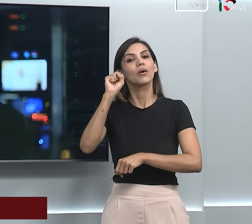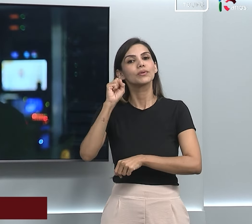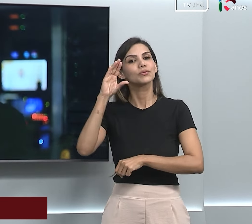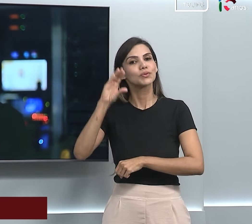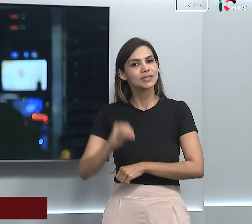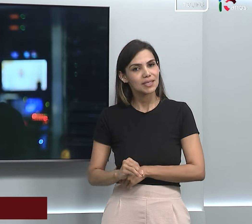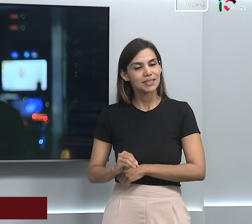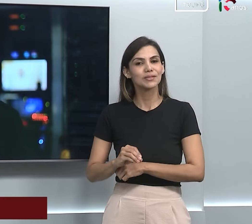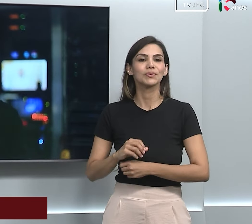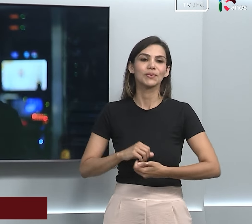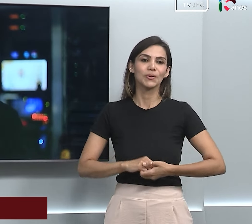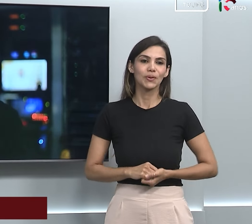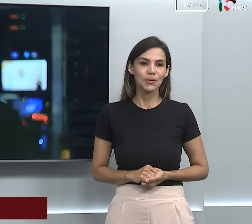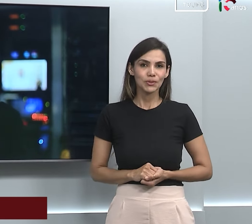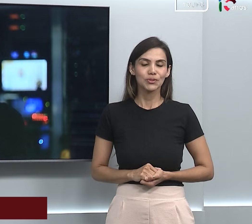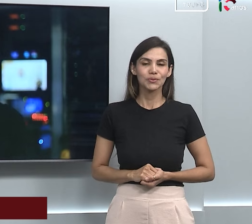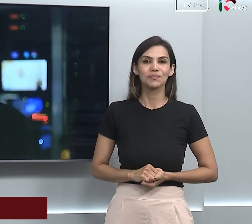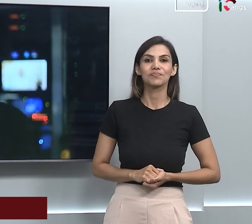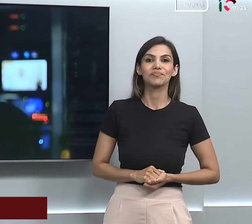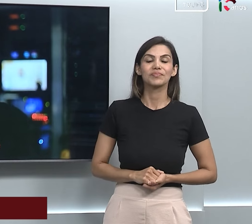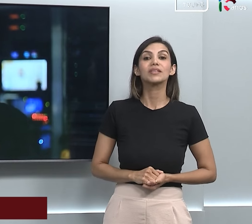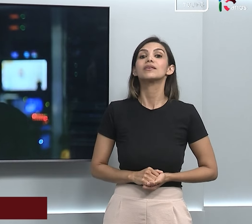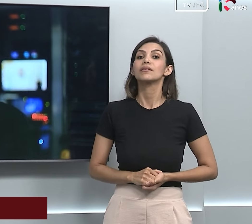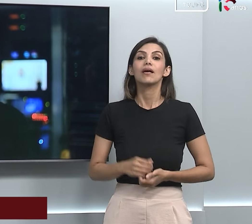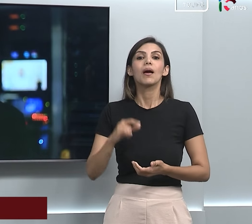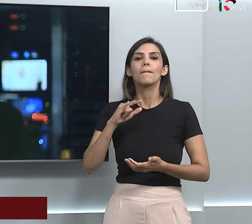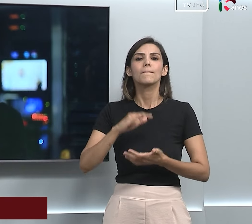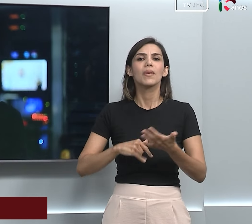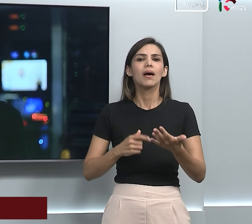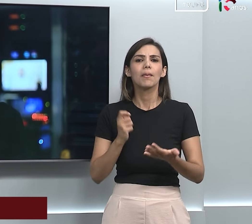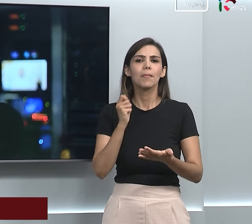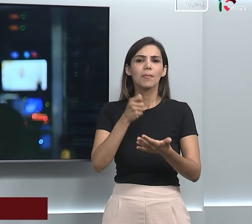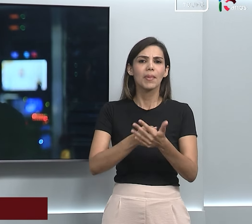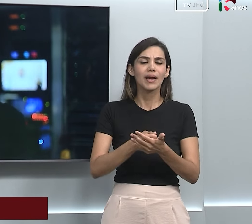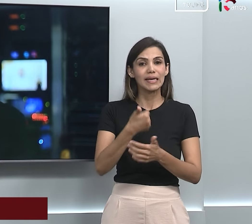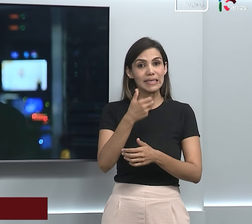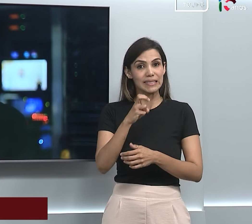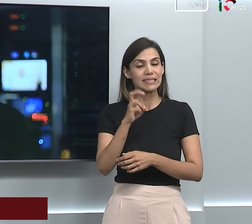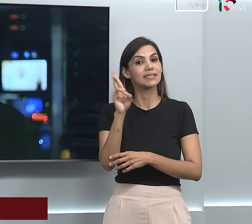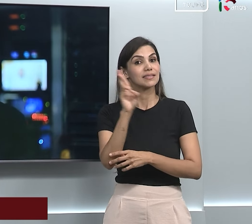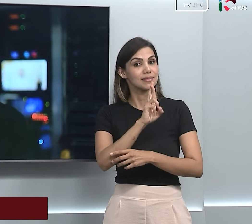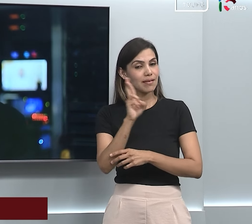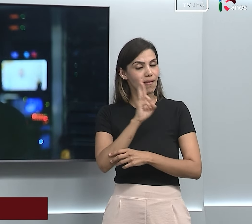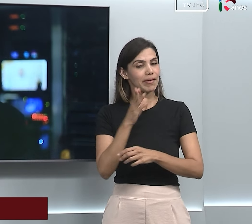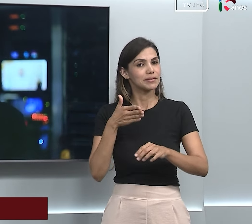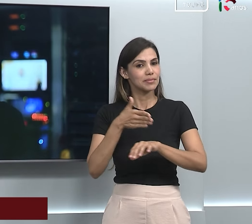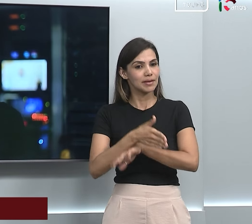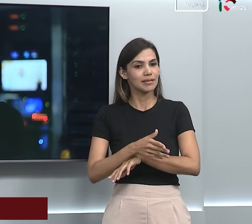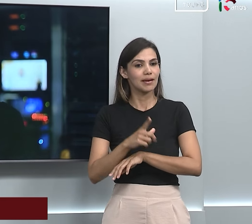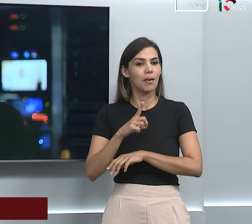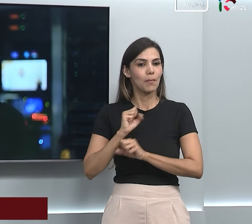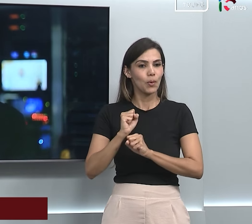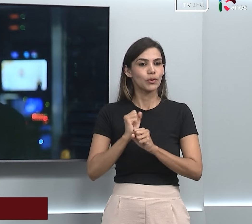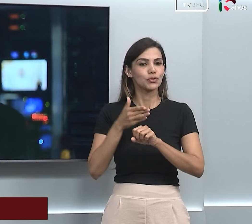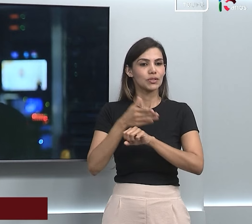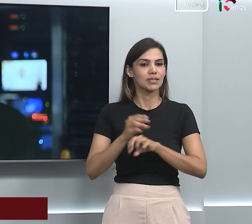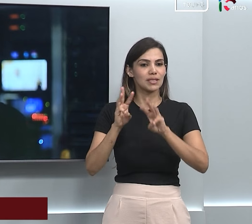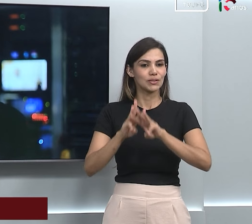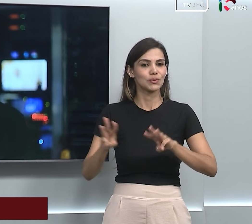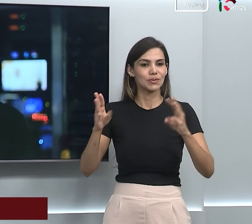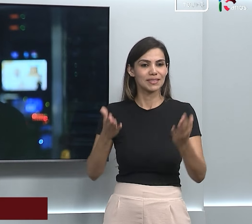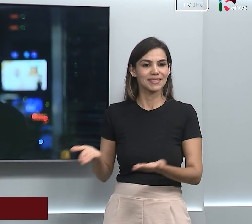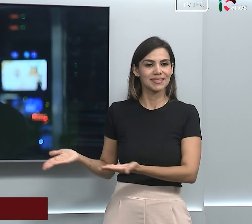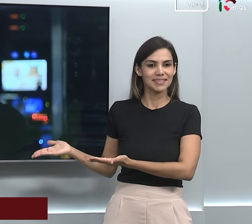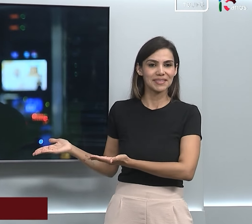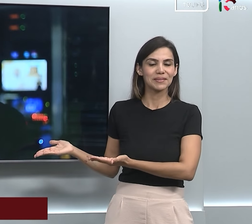noite no Deleon Music Pub. O ingresso custa R$15,00 e pode ser comprado no site benipeniadigital.com